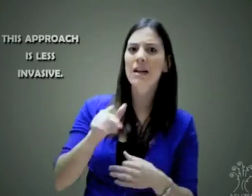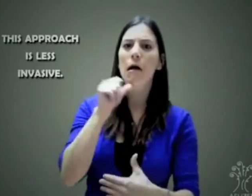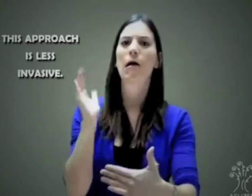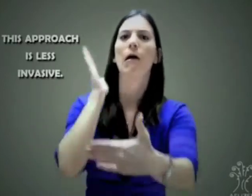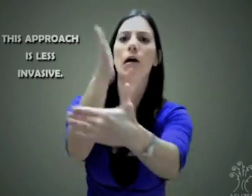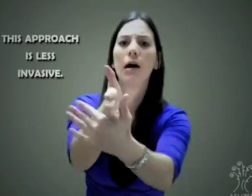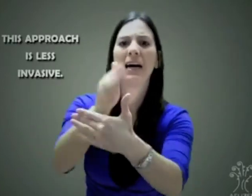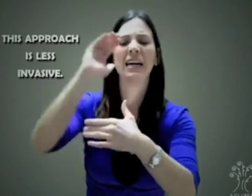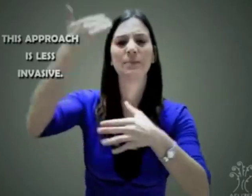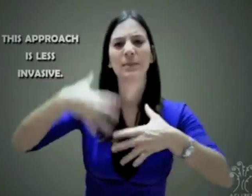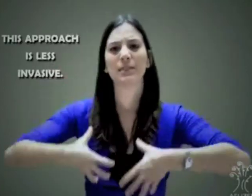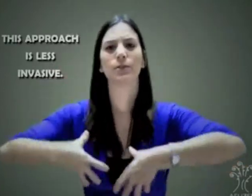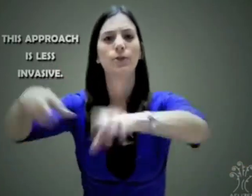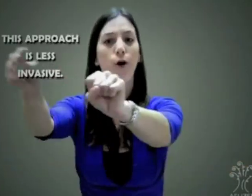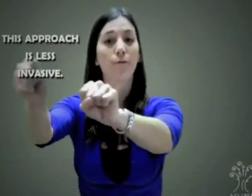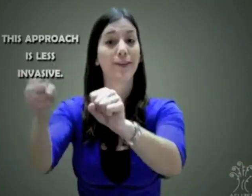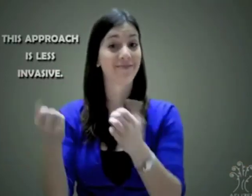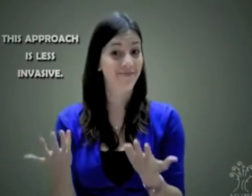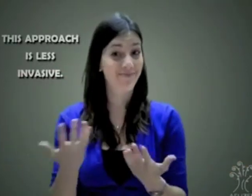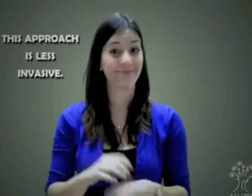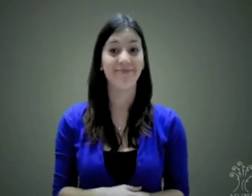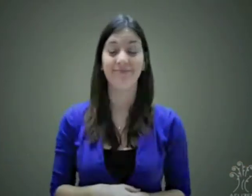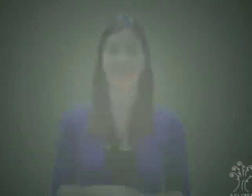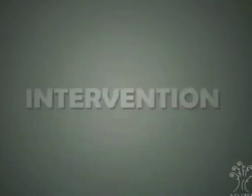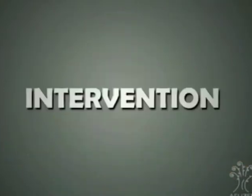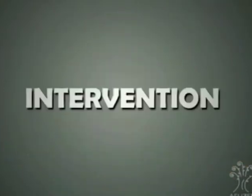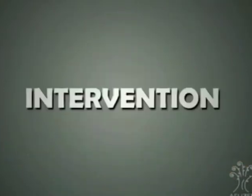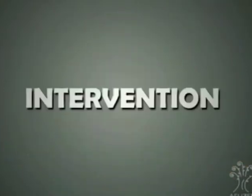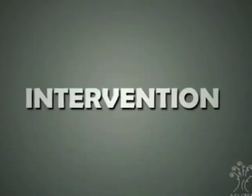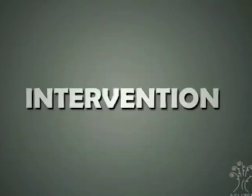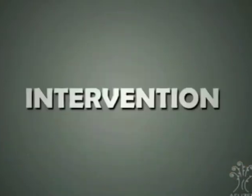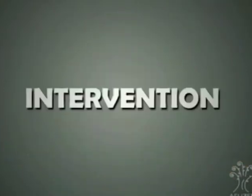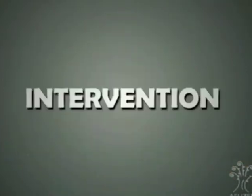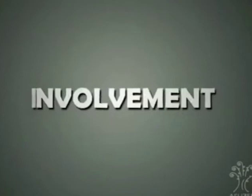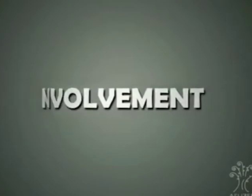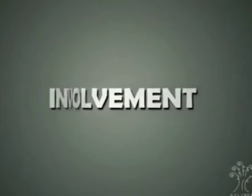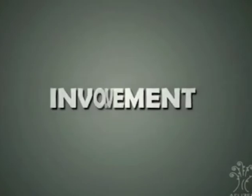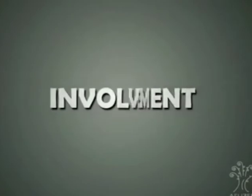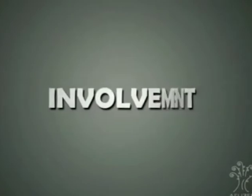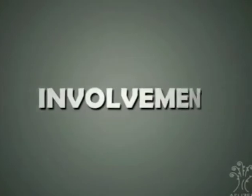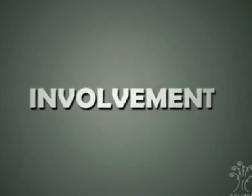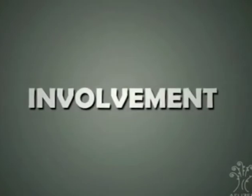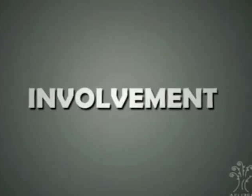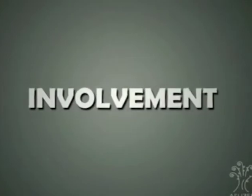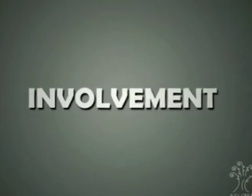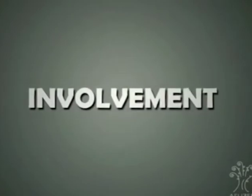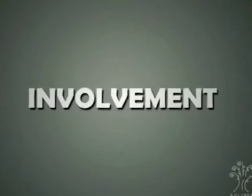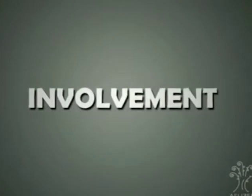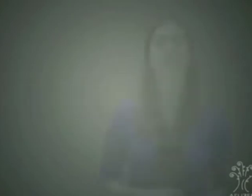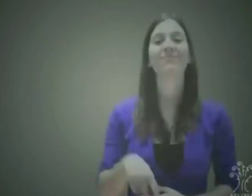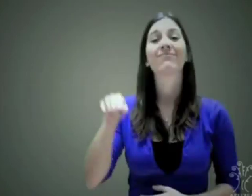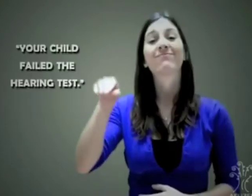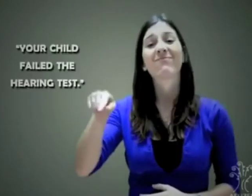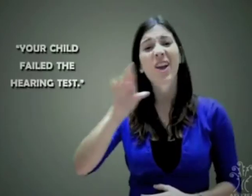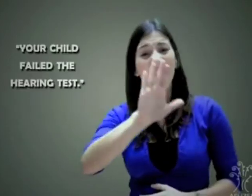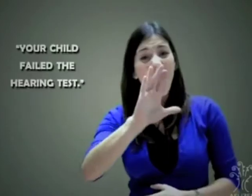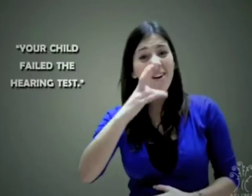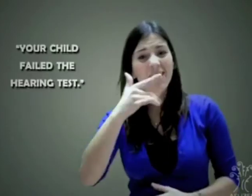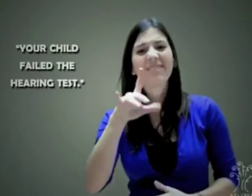cuando están dando la información necesaria, le ponían más énfasis en animar a los padres. Le dicen, su hijo no pasó la prueba de